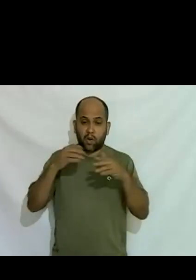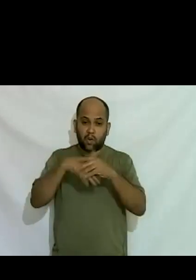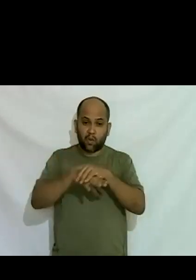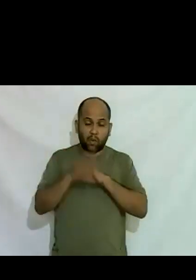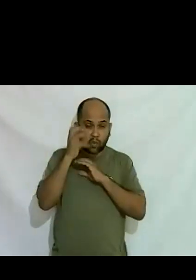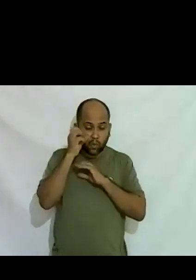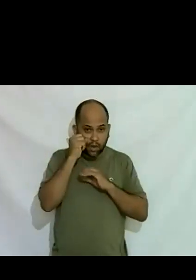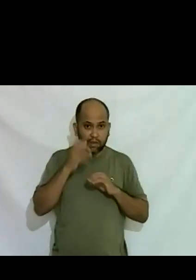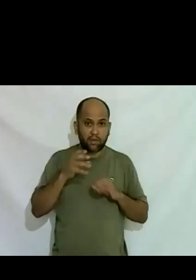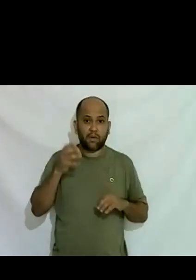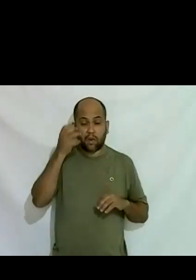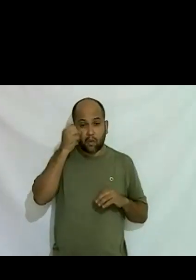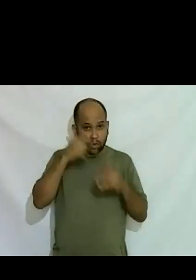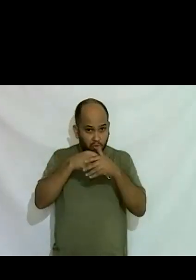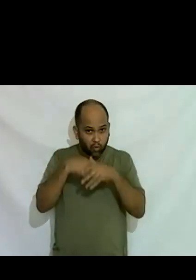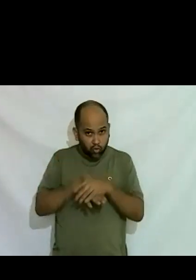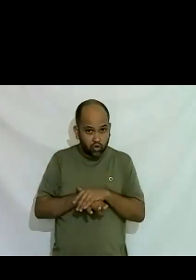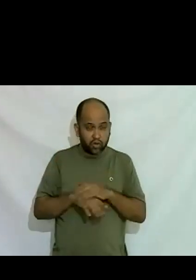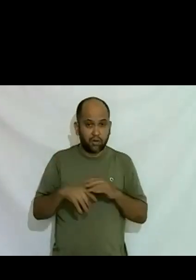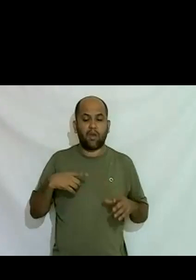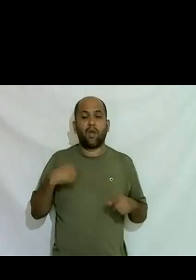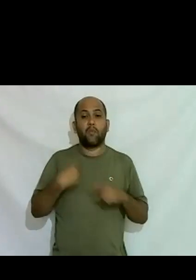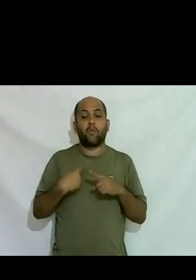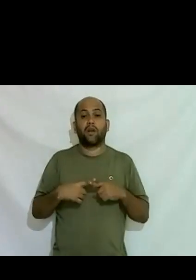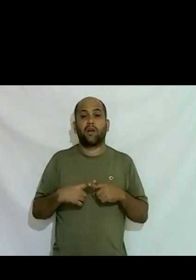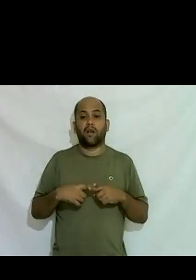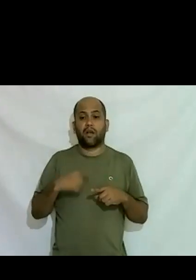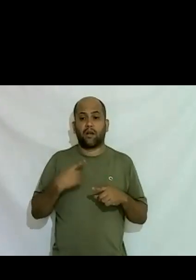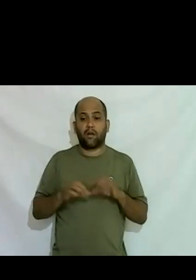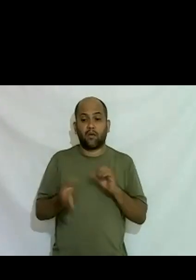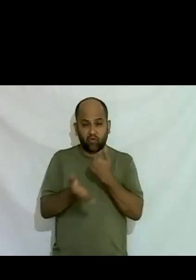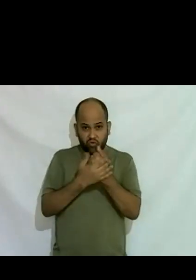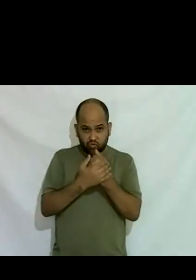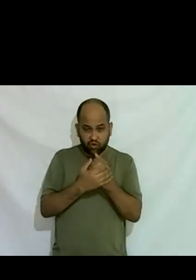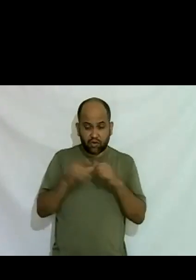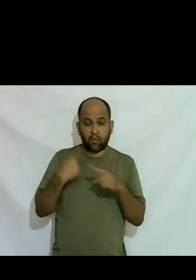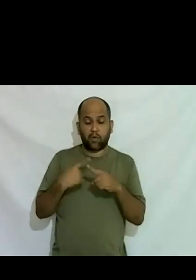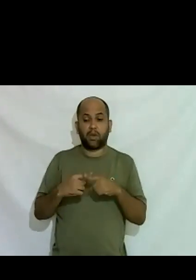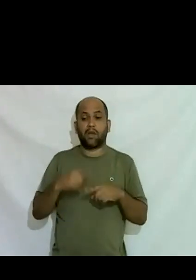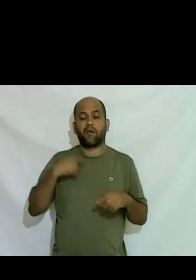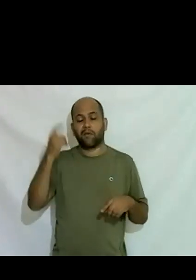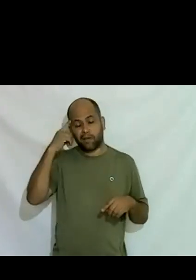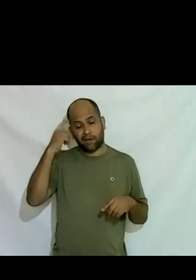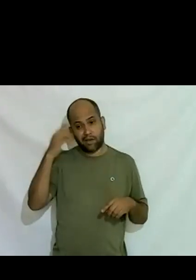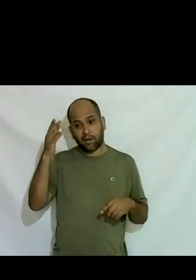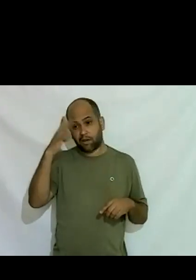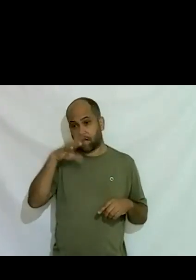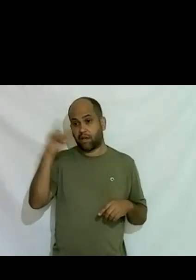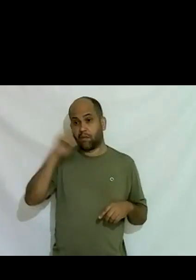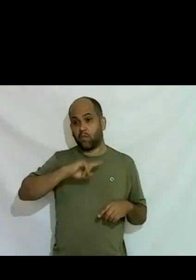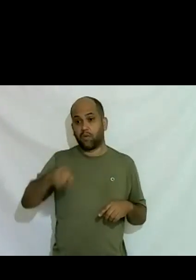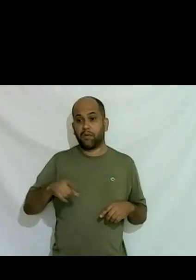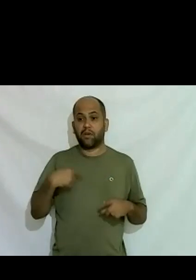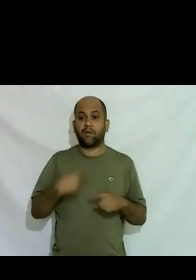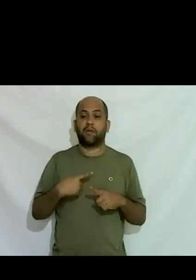trancada porque eu entendi que aquilo era proibido e ninguém nunca mais soube bom nunca mais não mas por um bom tempo